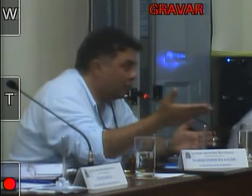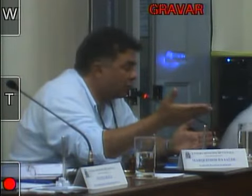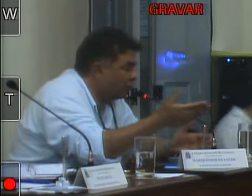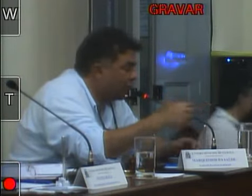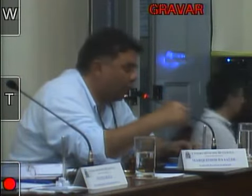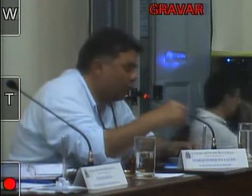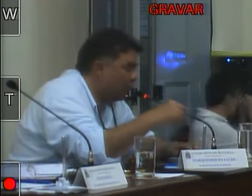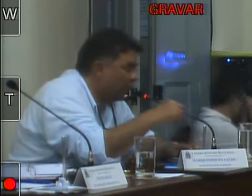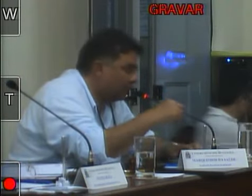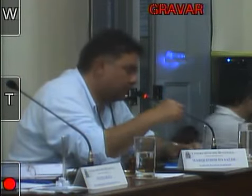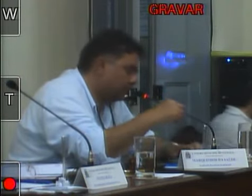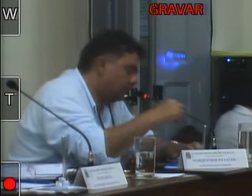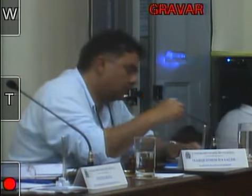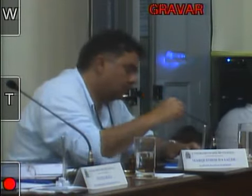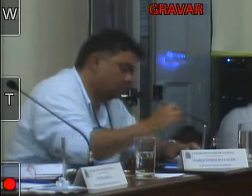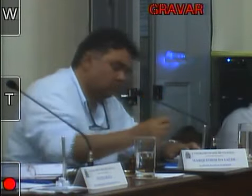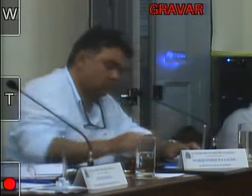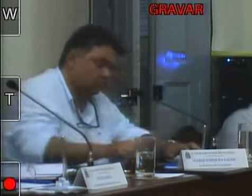o negócio não fica bom obrigado